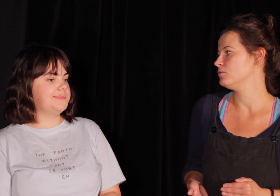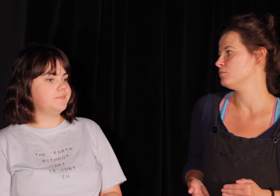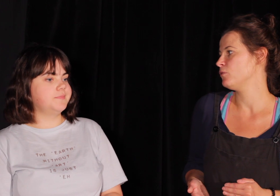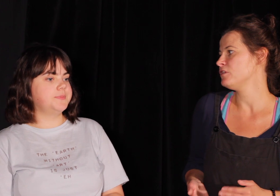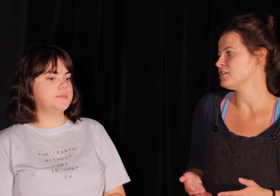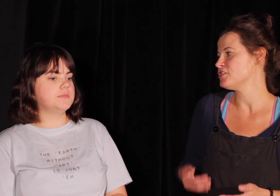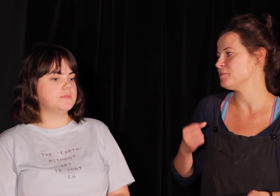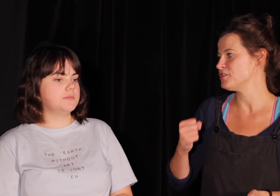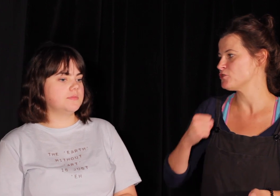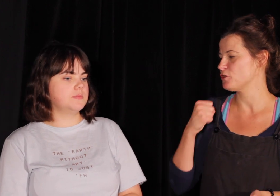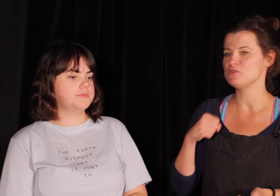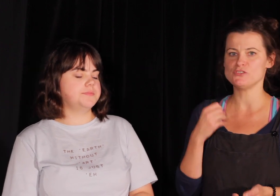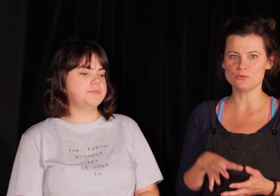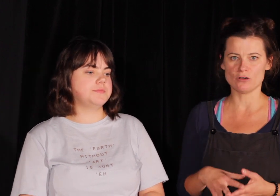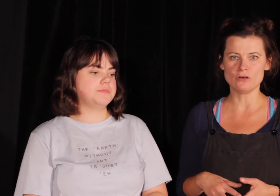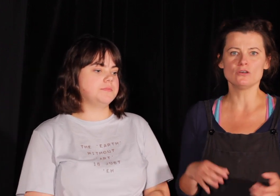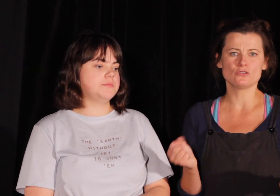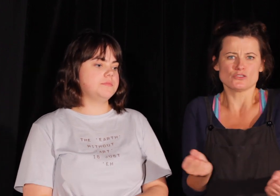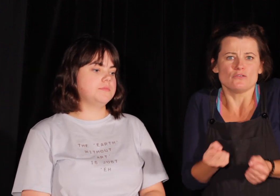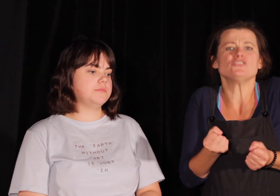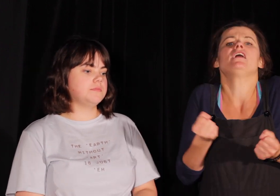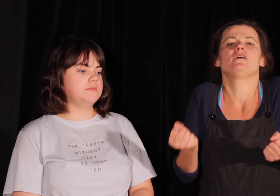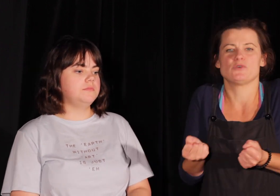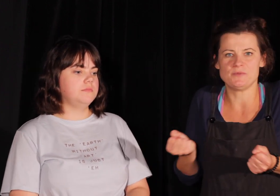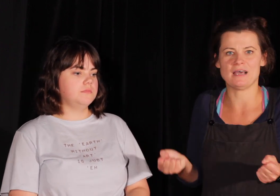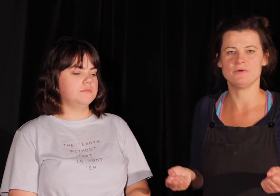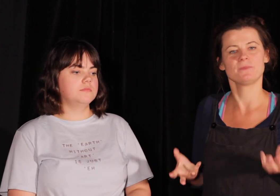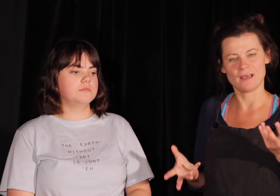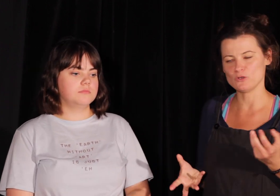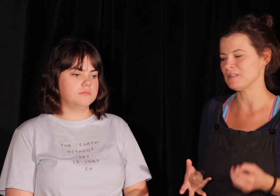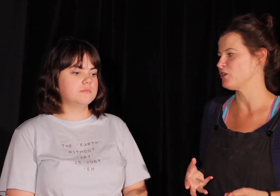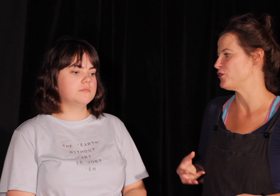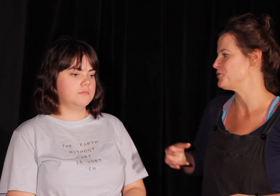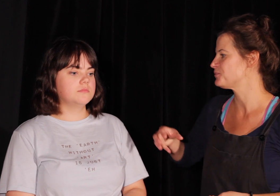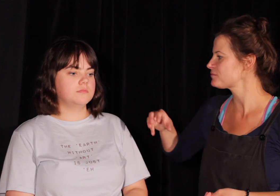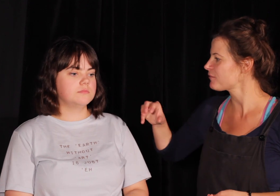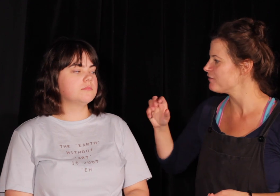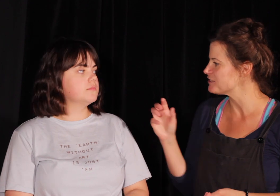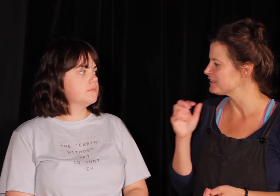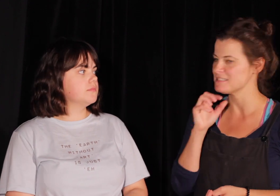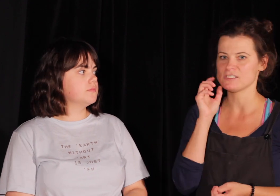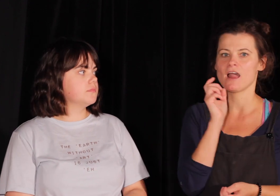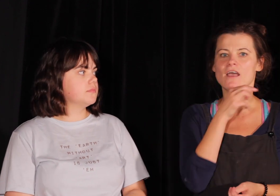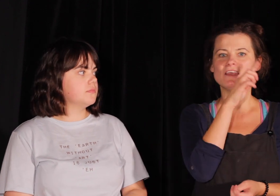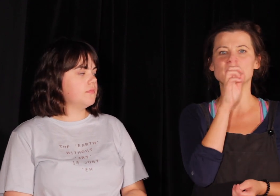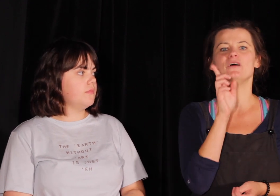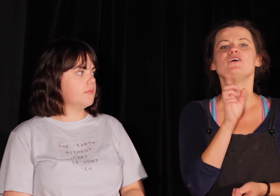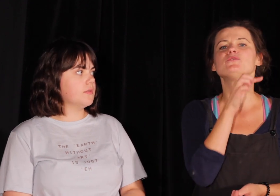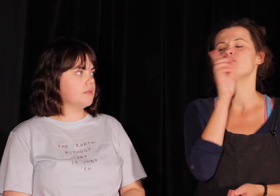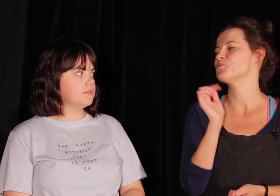bo inaczej, jeśli będziemy coś robić wysiłkowo, to znowu się pospinamy. O to nam nie chodzi. Więc fantastycznie, jakby tutaj już